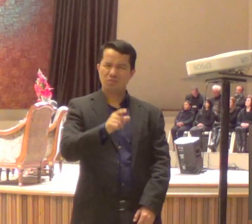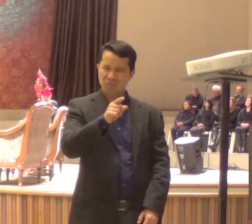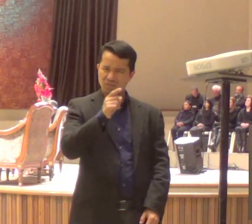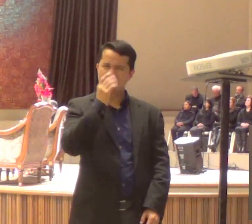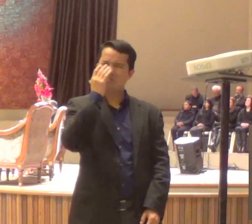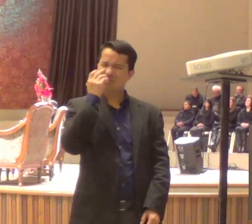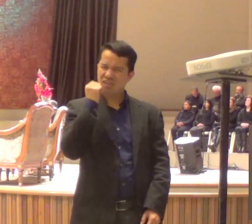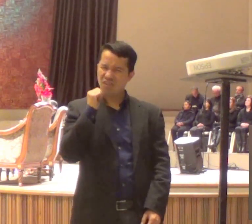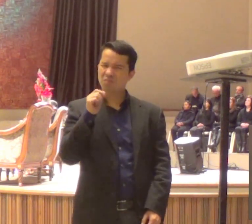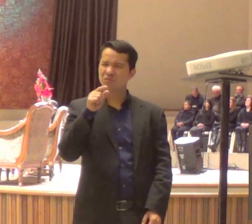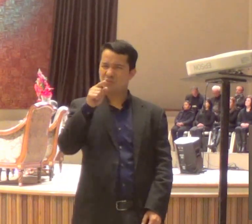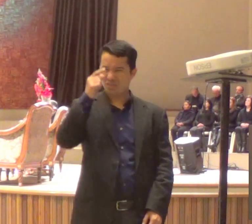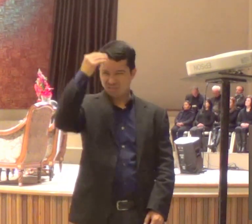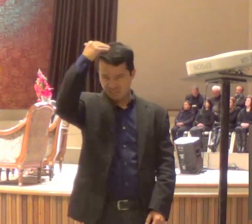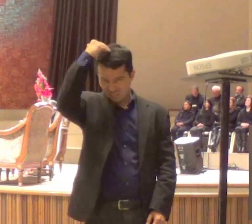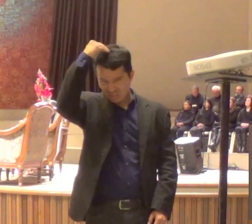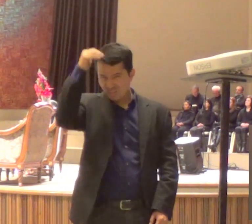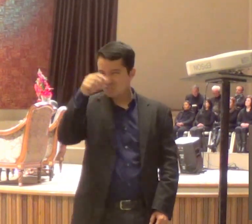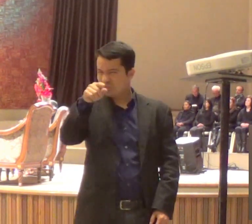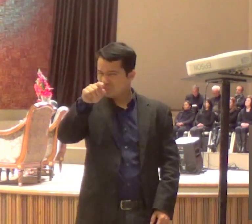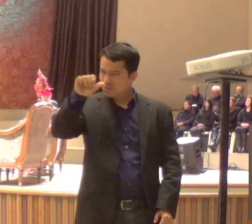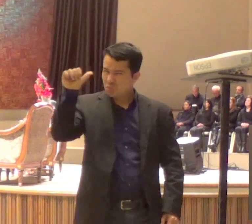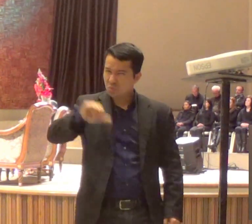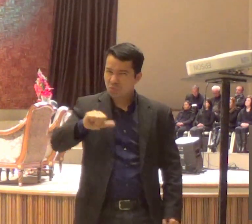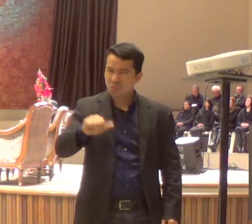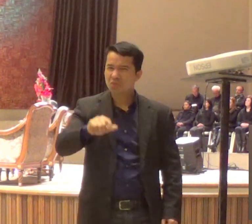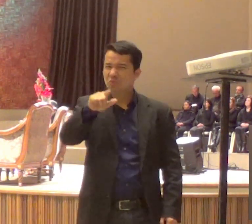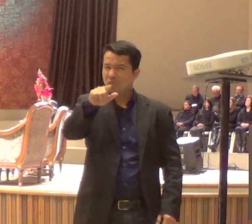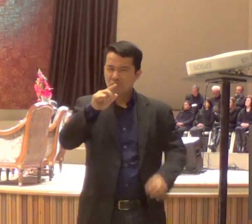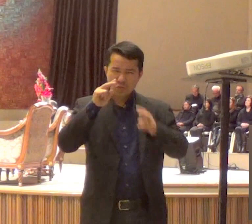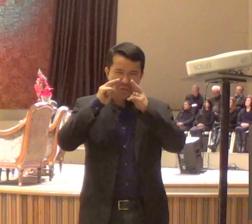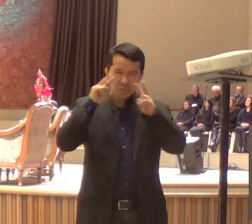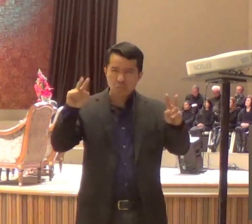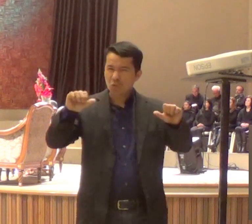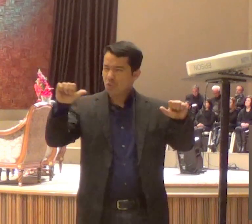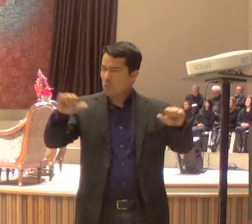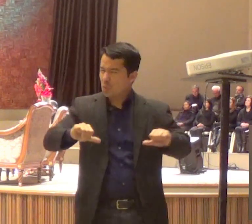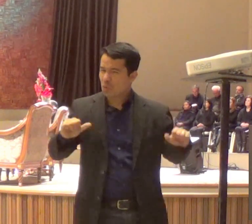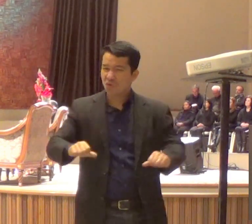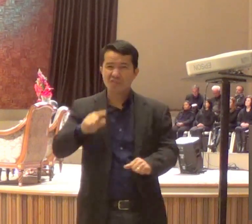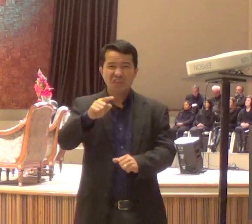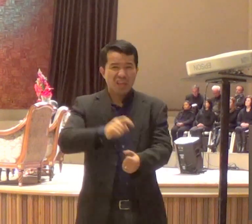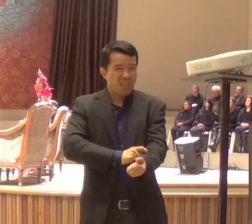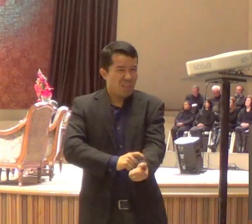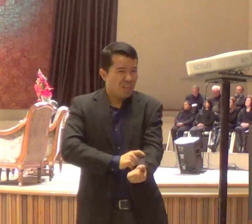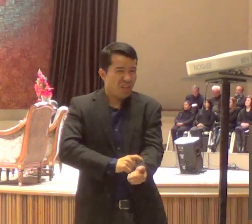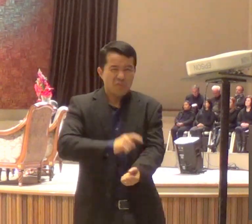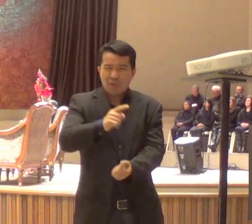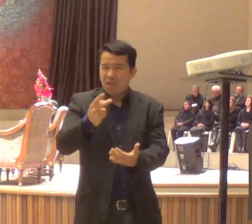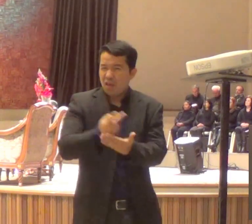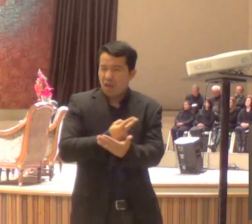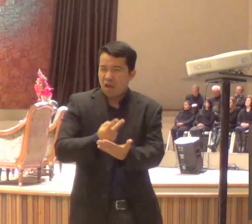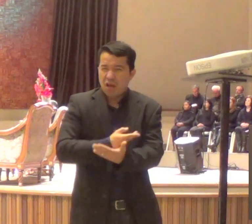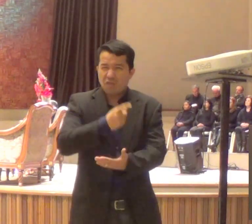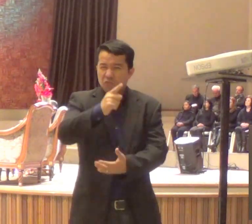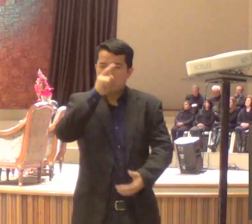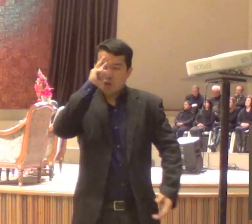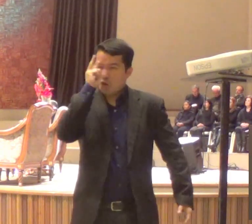como o seu testemunho é demonstrado nas portas fechadas da vida. Há